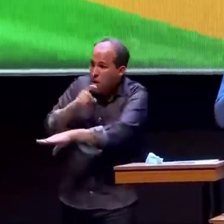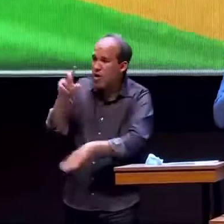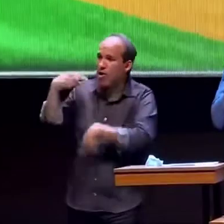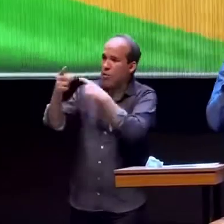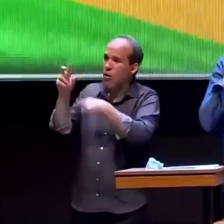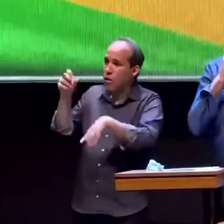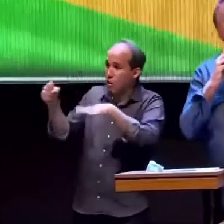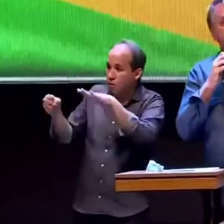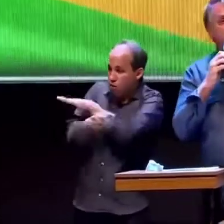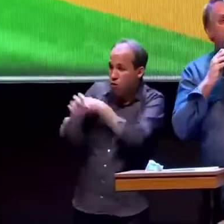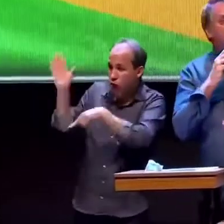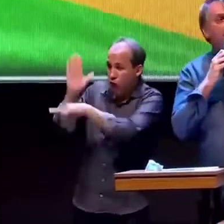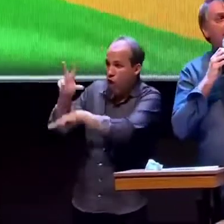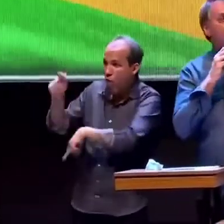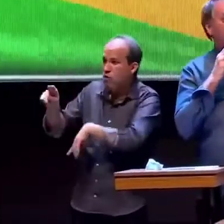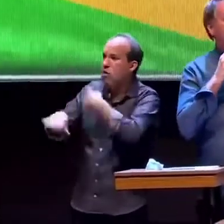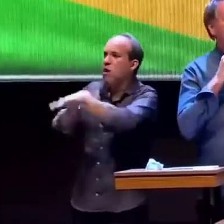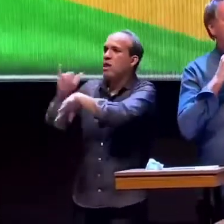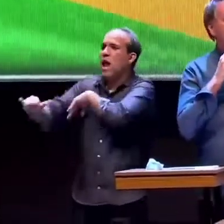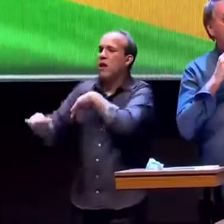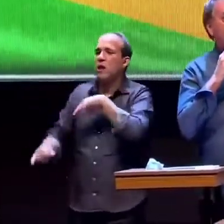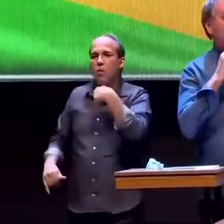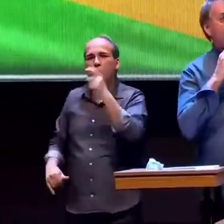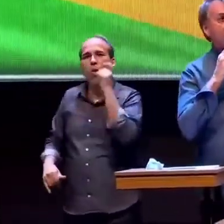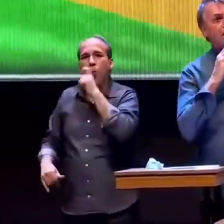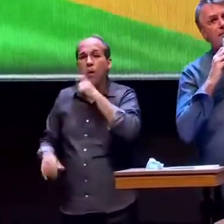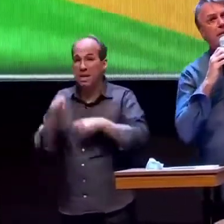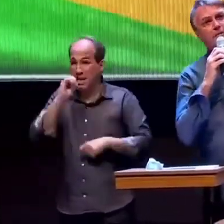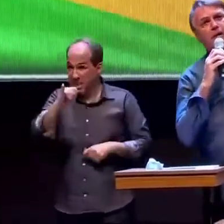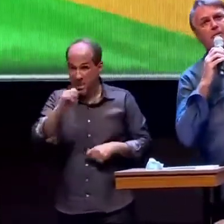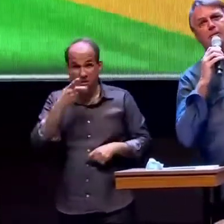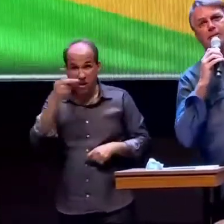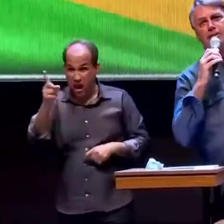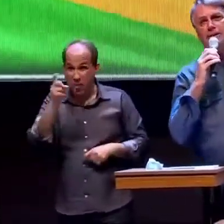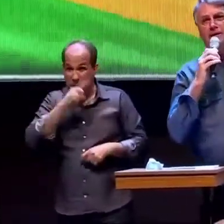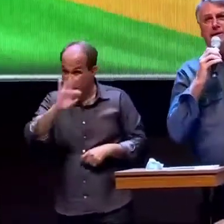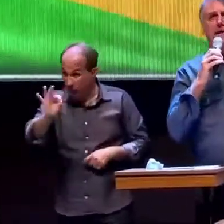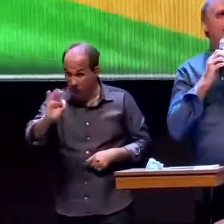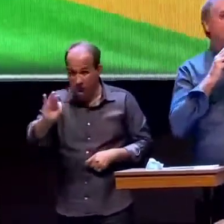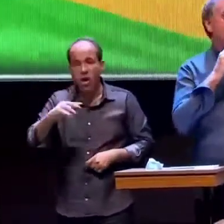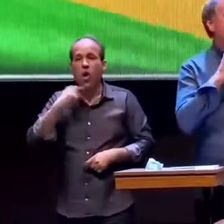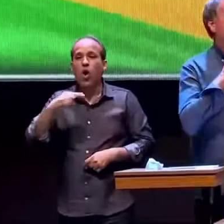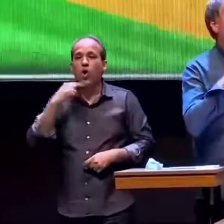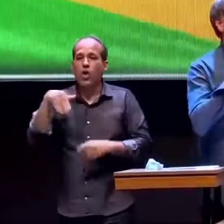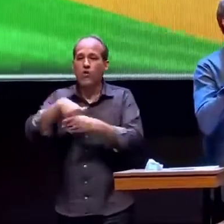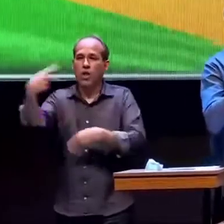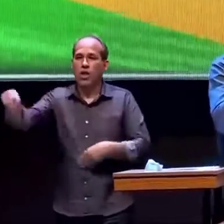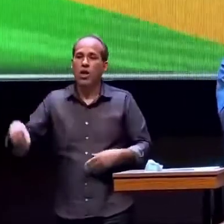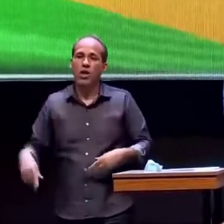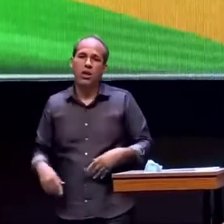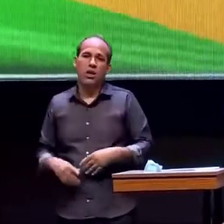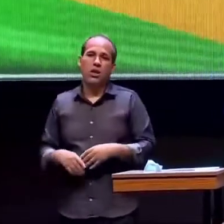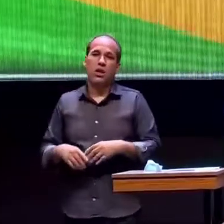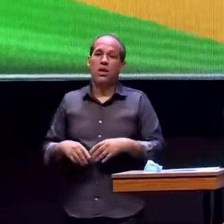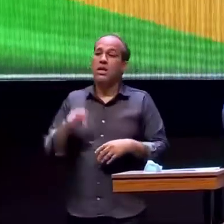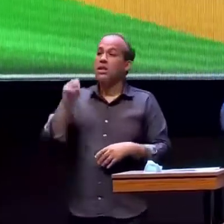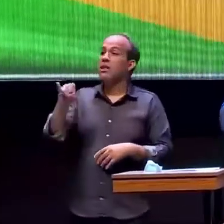voto e você não vai ganhar nada mas o emprego emprego é problema dele se ele achar o vereador depois